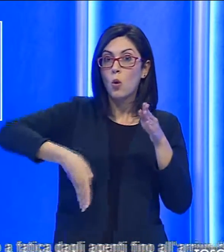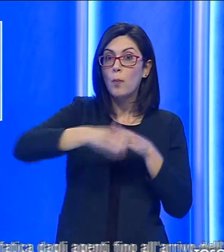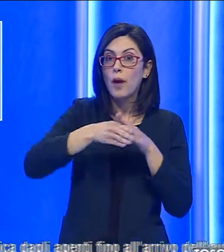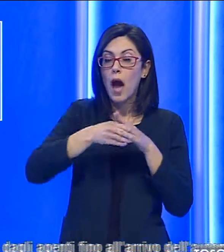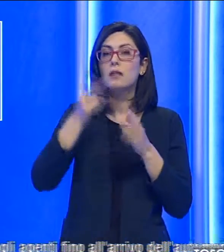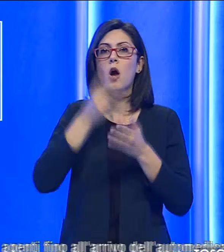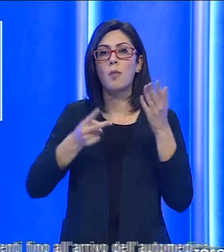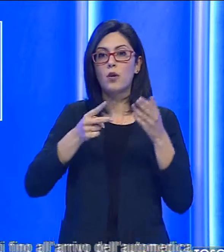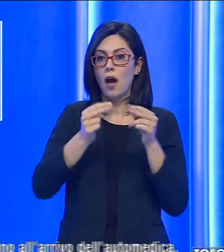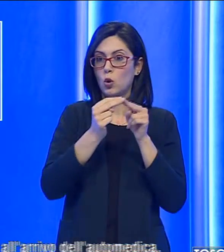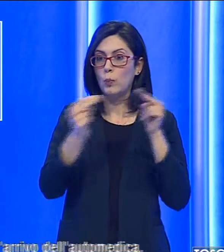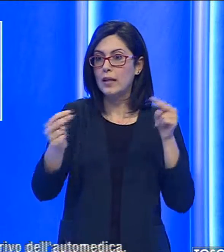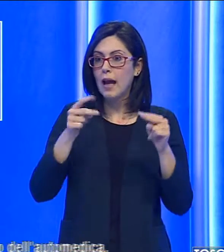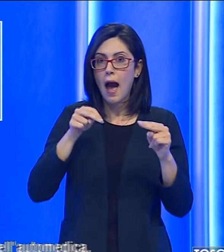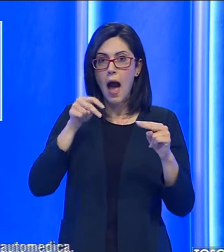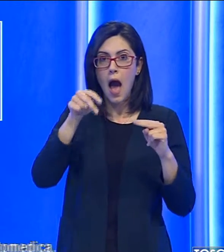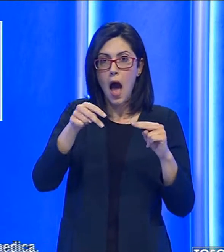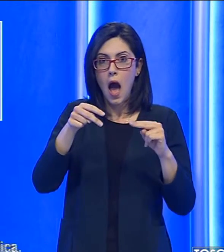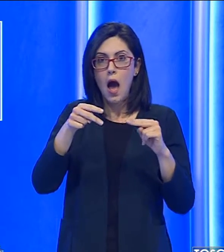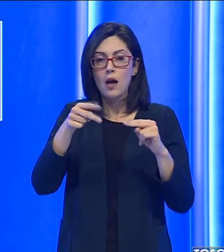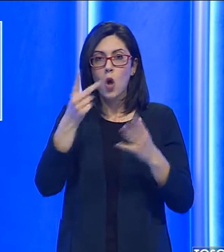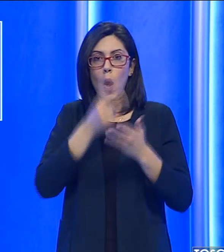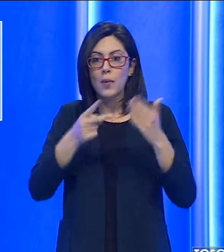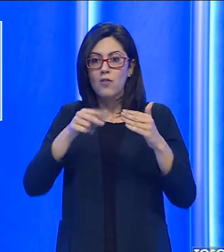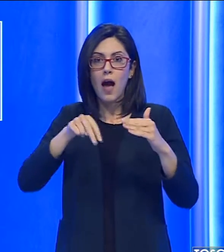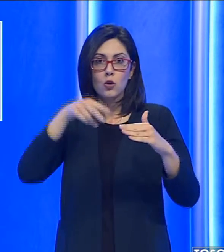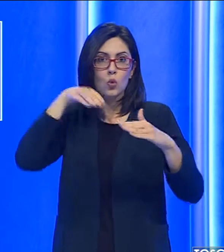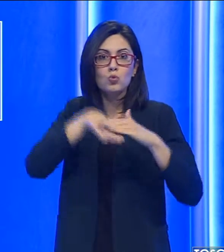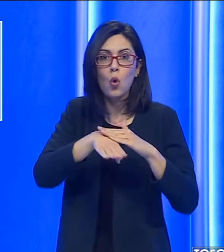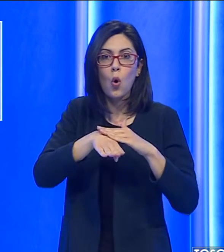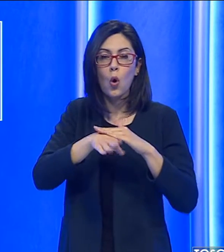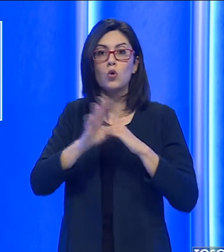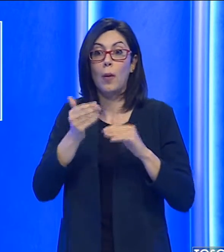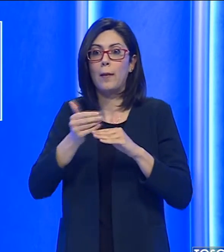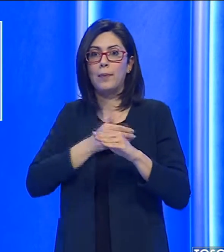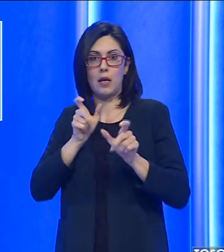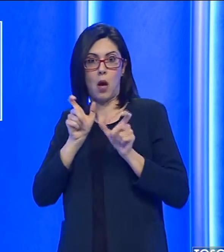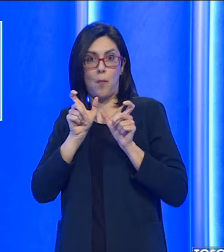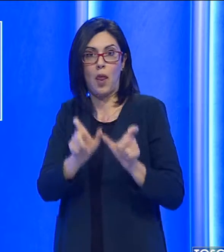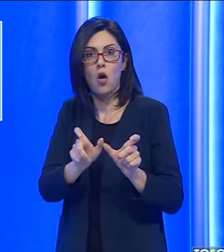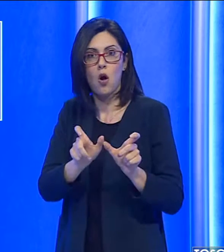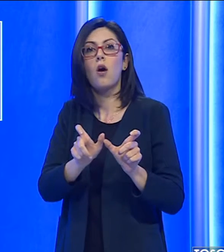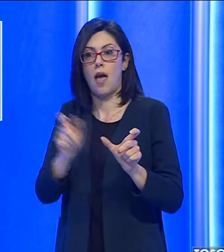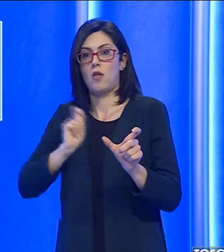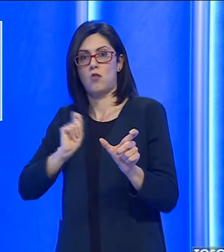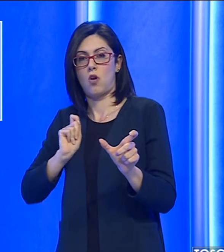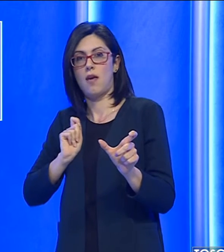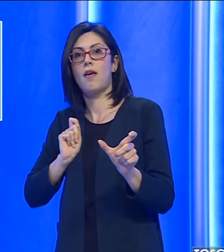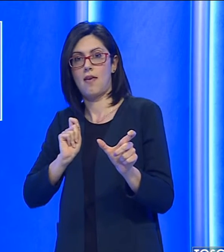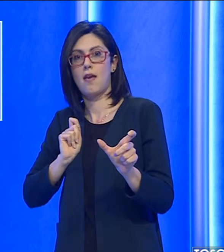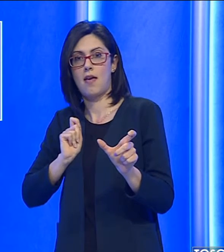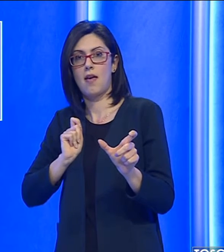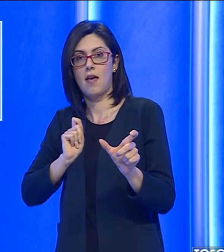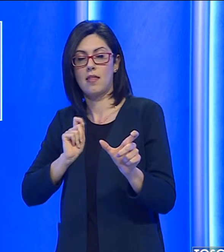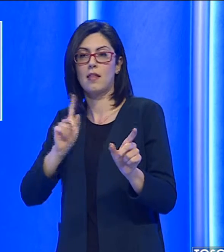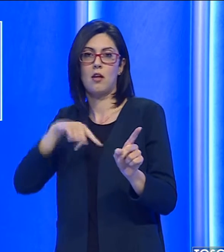il binario per cercare di gettarsi sotto il treno ma è stato bloccato a fatica dagli agenti fino